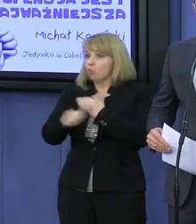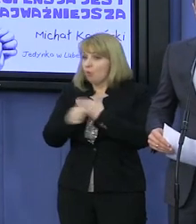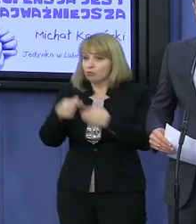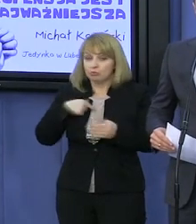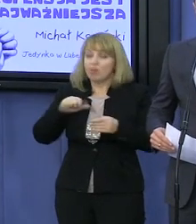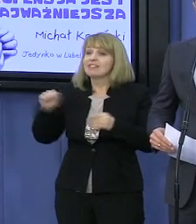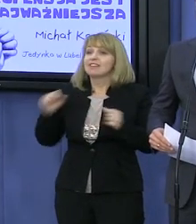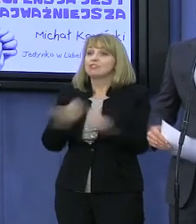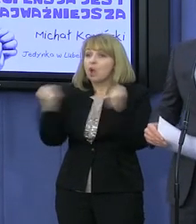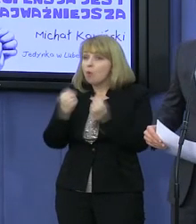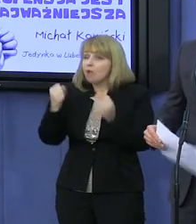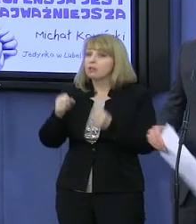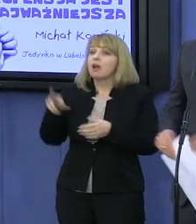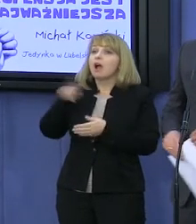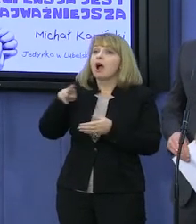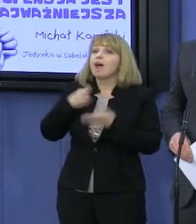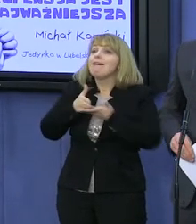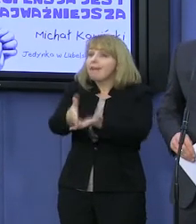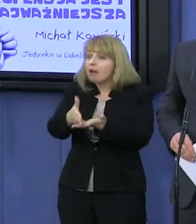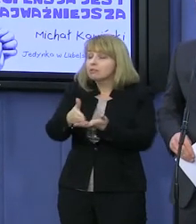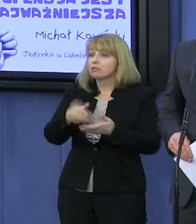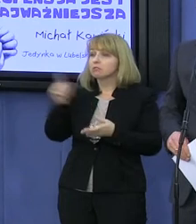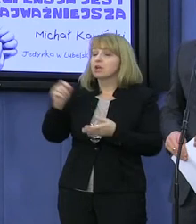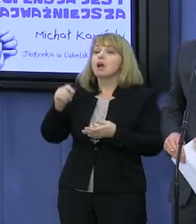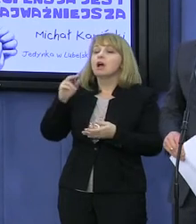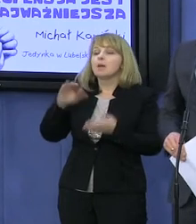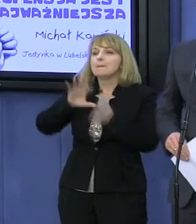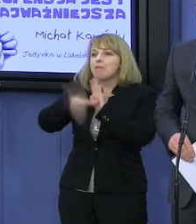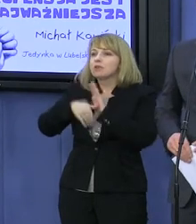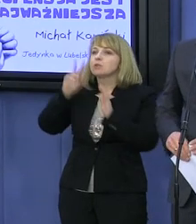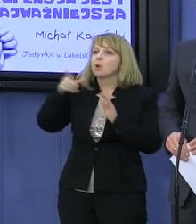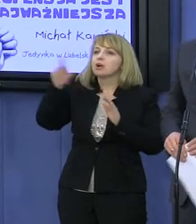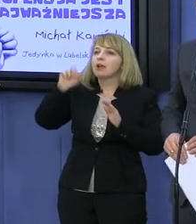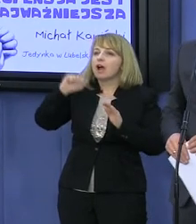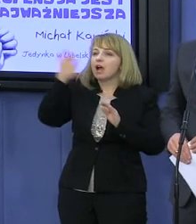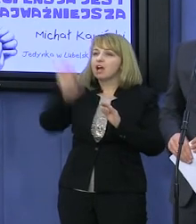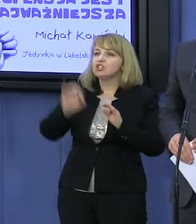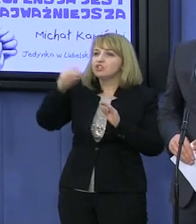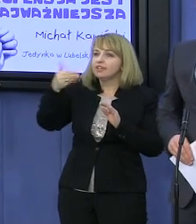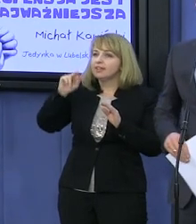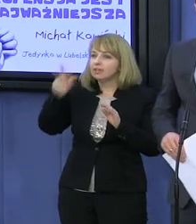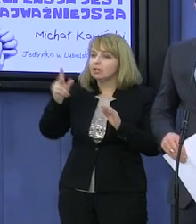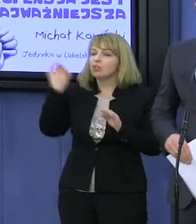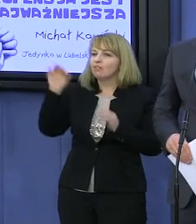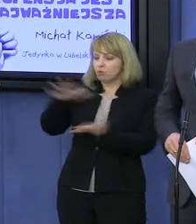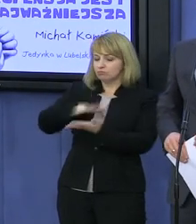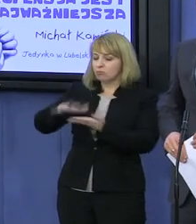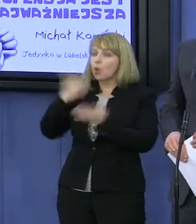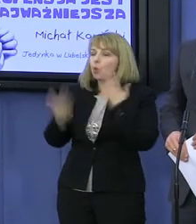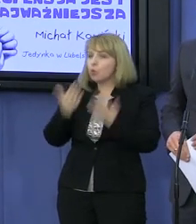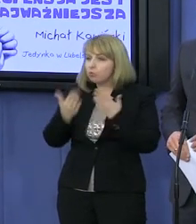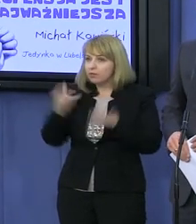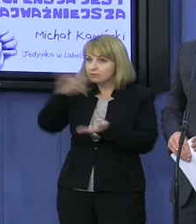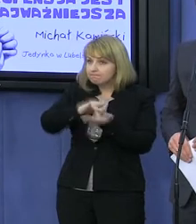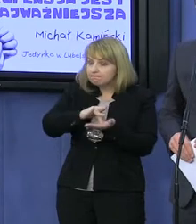Sprawiedliwości z Kraśnika. Miasta na Lubelszczyźnie, gdzie jak Państwo mogliście przeglądać jakiś czas